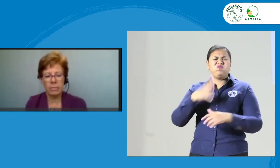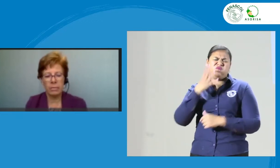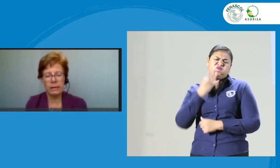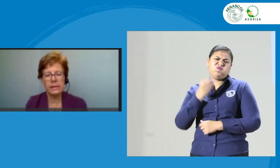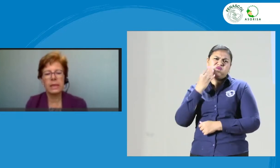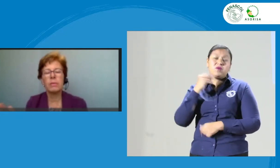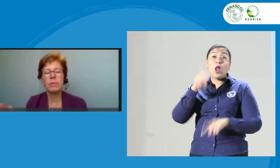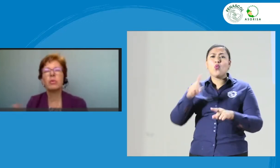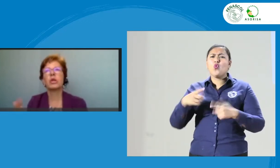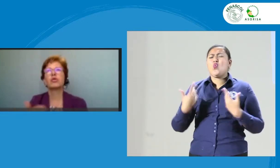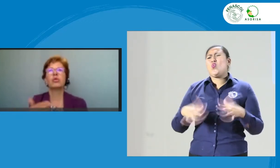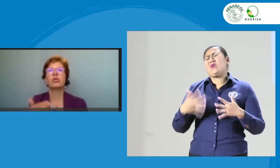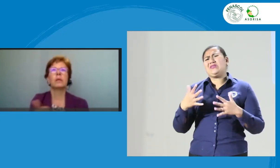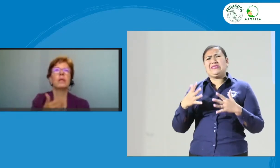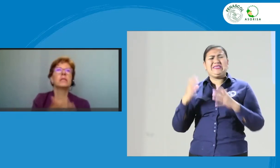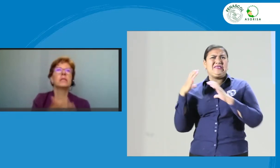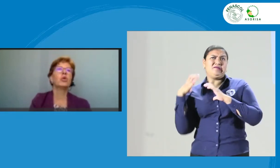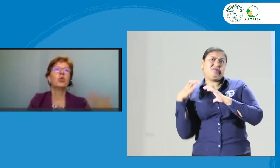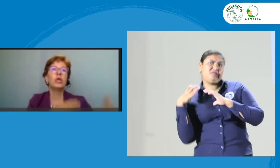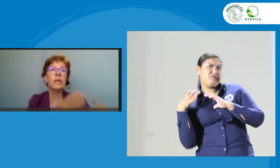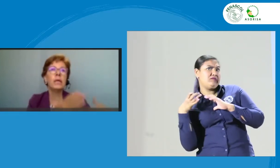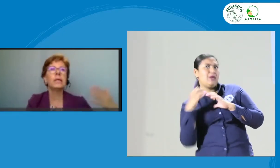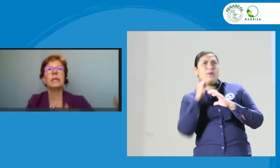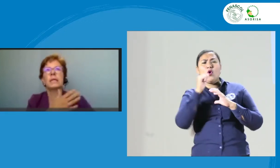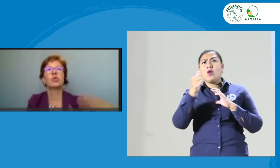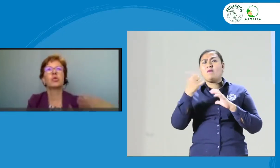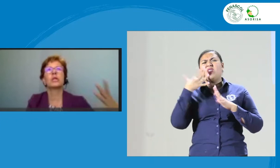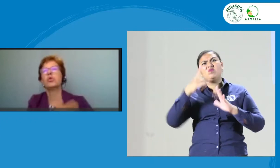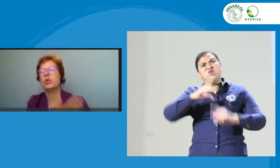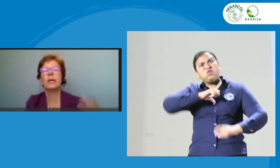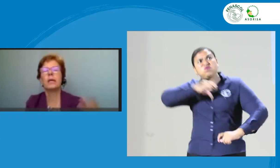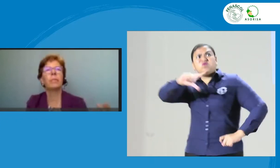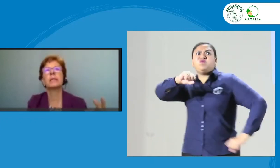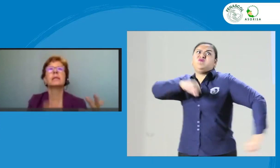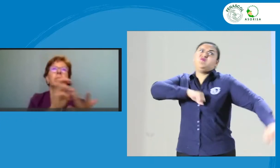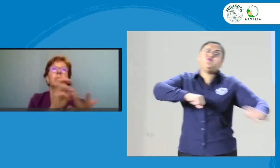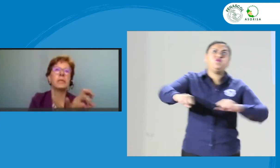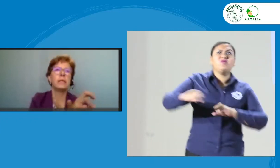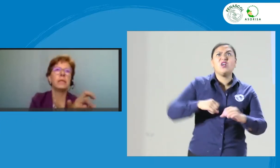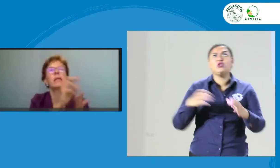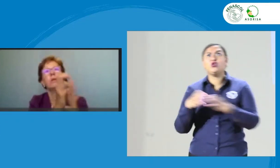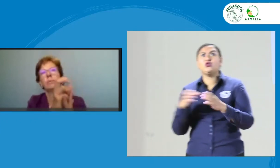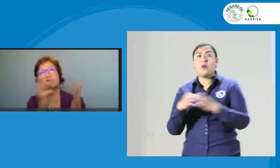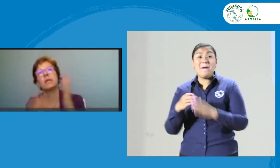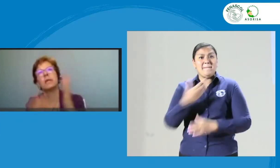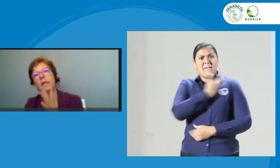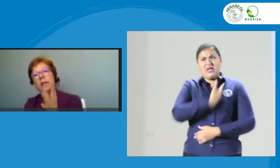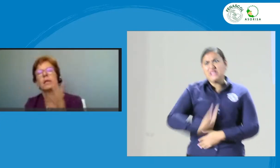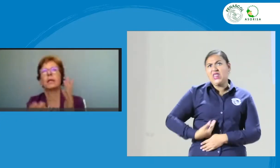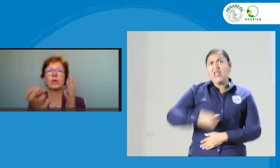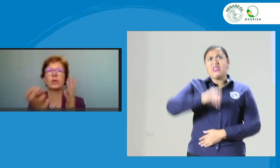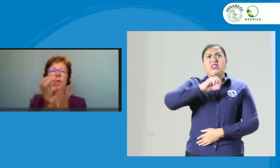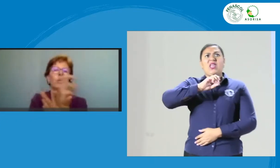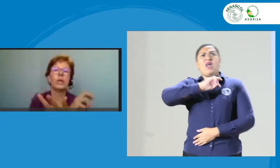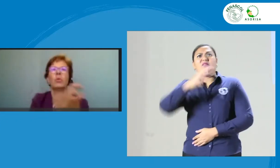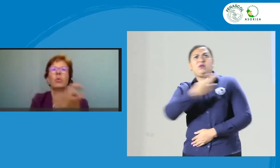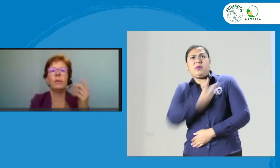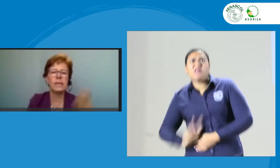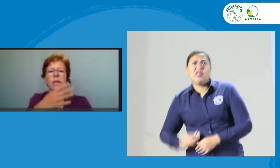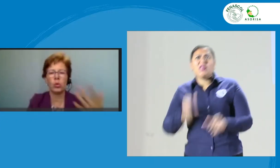quema. Se quema porque ellos terminan siendo los líderes de la asociación y que pasan de ser presidente a vicepresidente a tesorero y ahí vuelven y